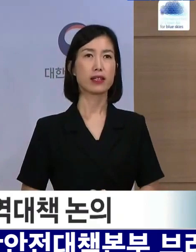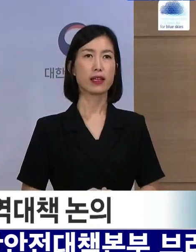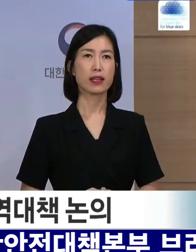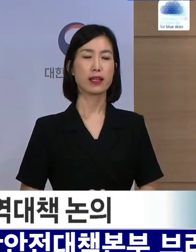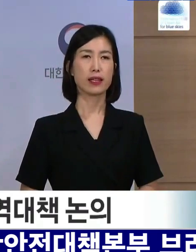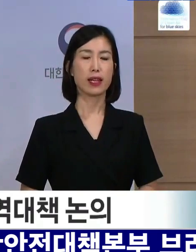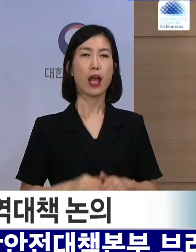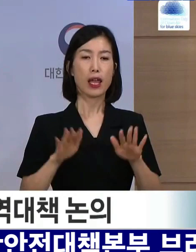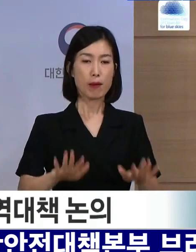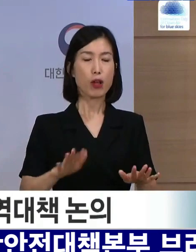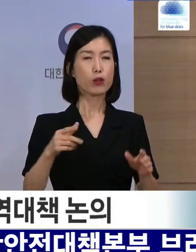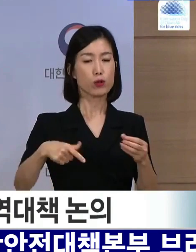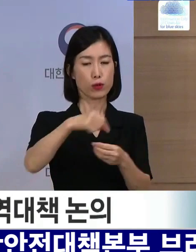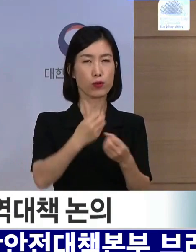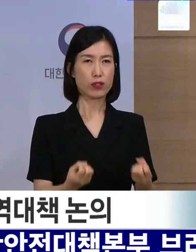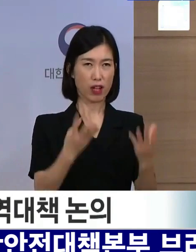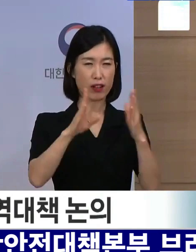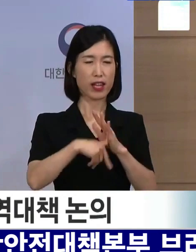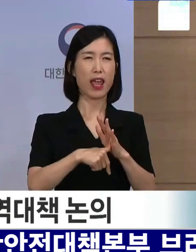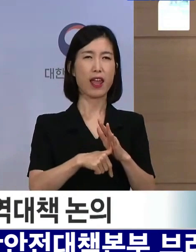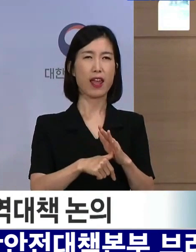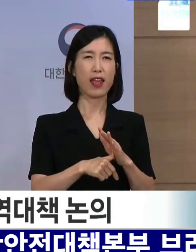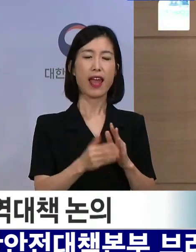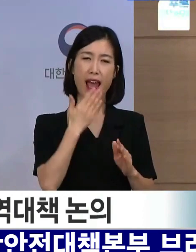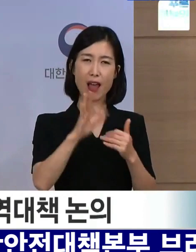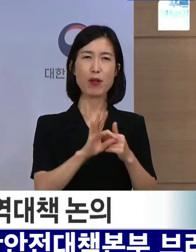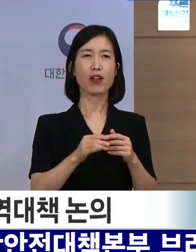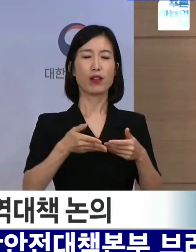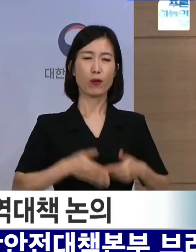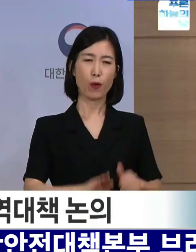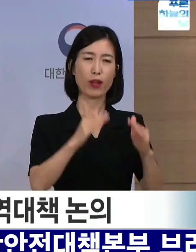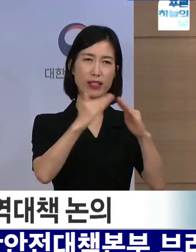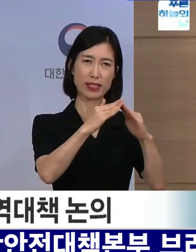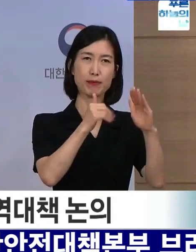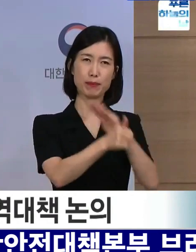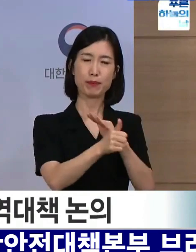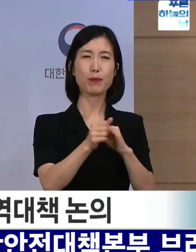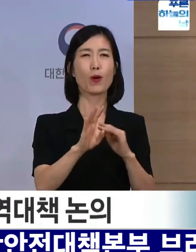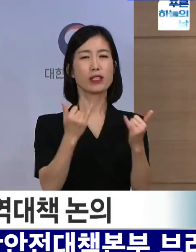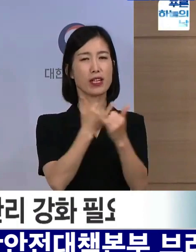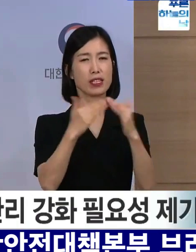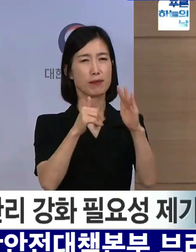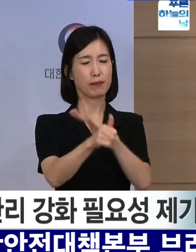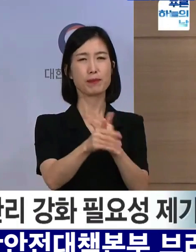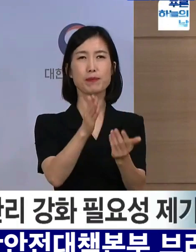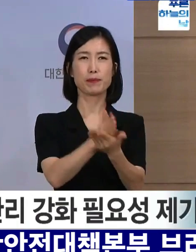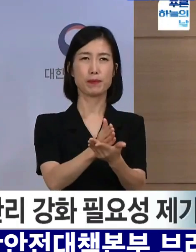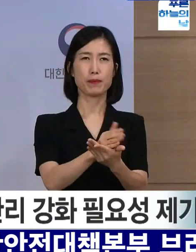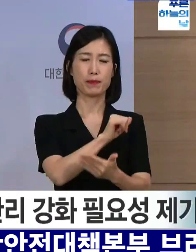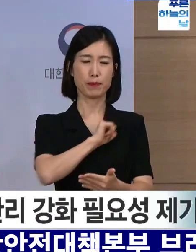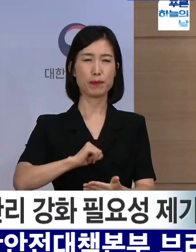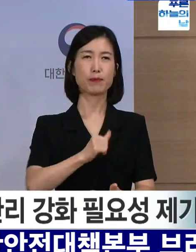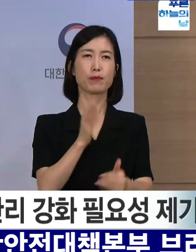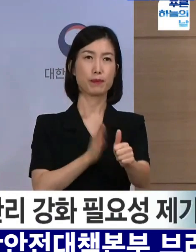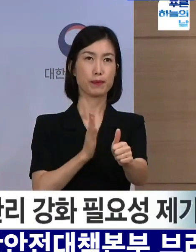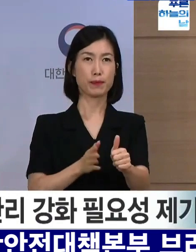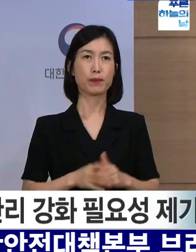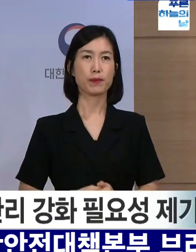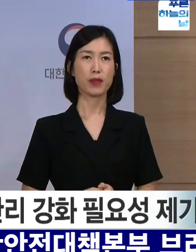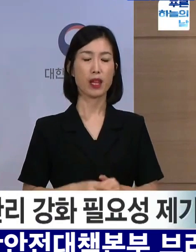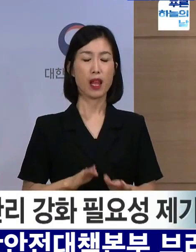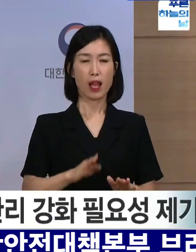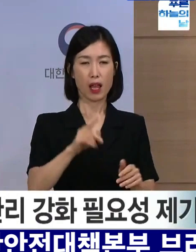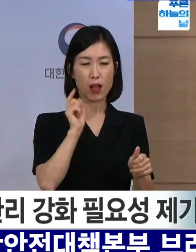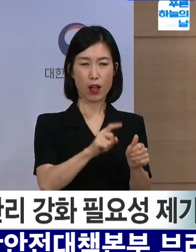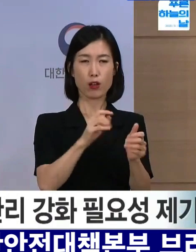먼저 이번 추석에는 가급적 고향과 친지 방문을 자제해 주실 것을 권고드립니다. 환자